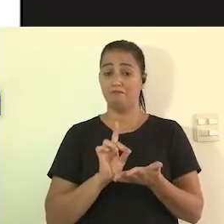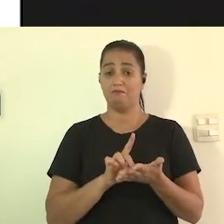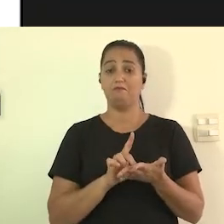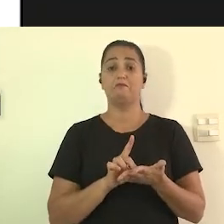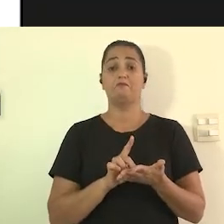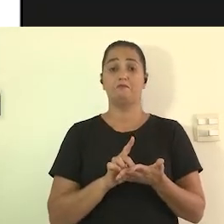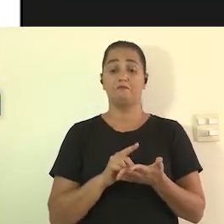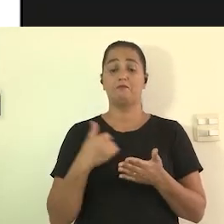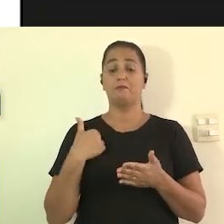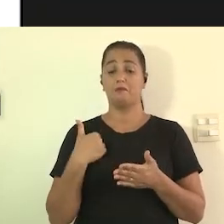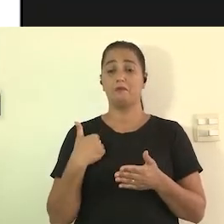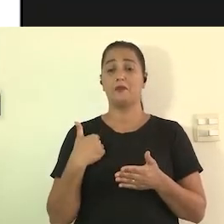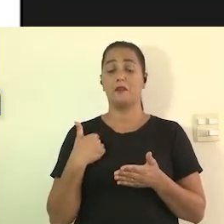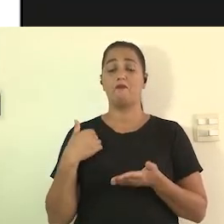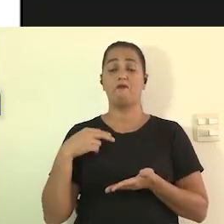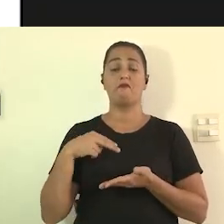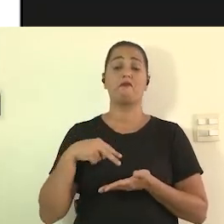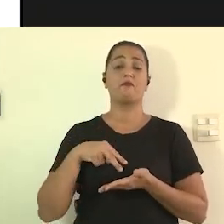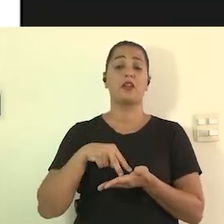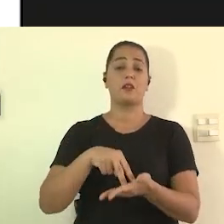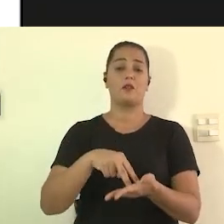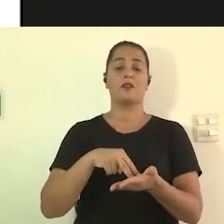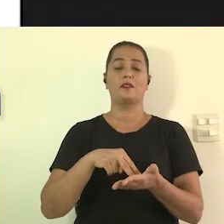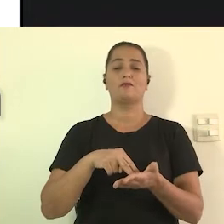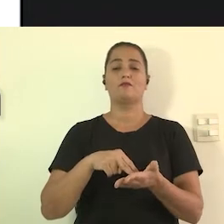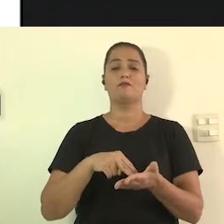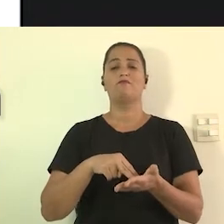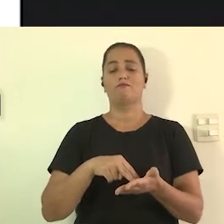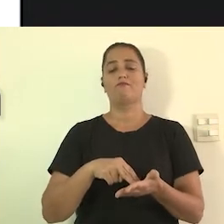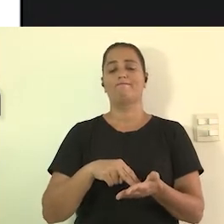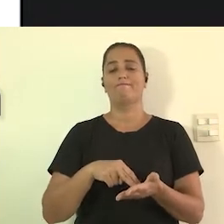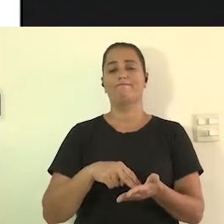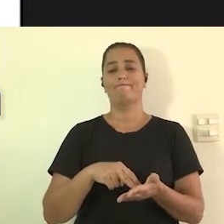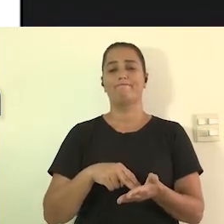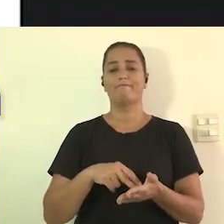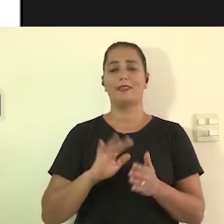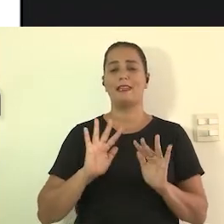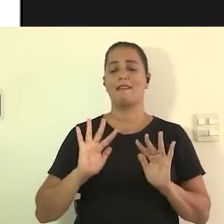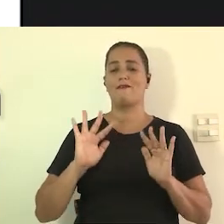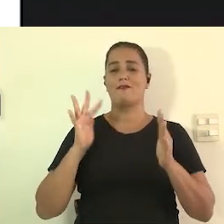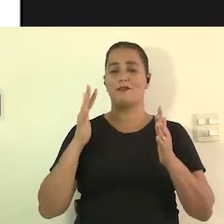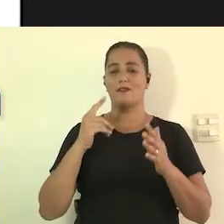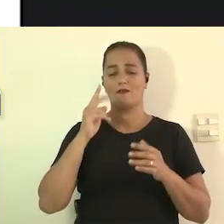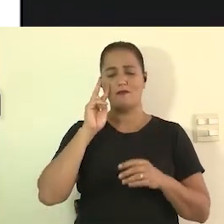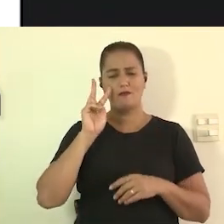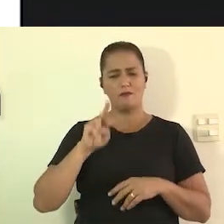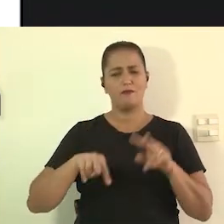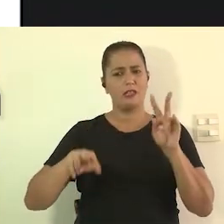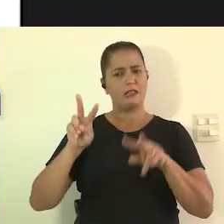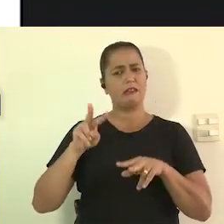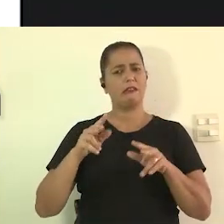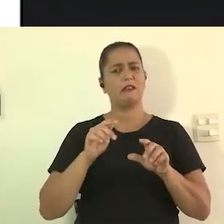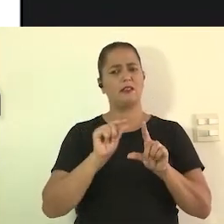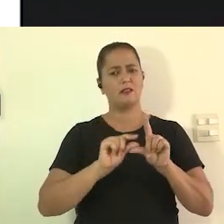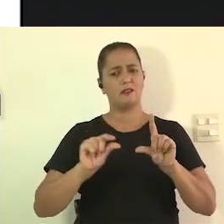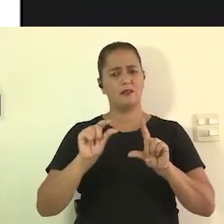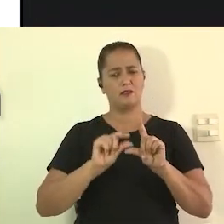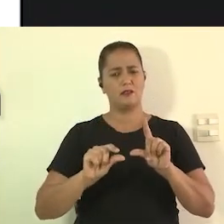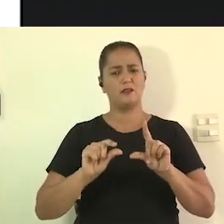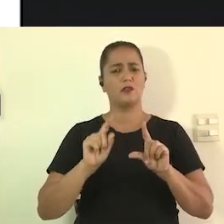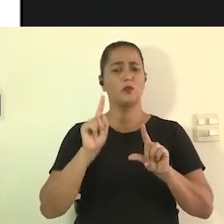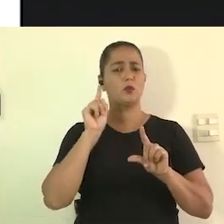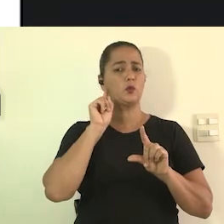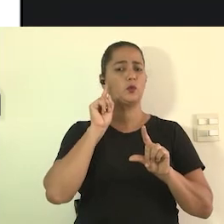eu frequento bastante eventos e eu tenho visto sim a legenda para